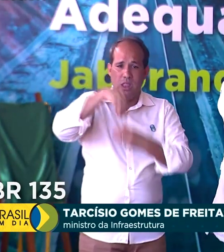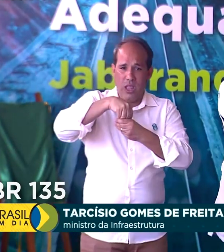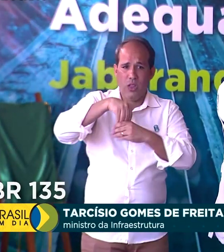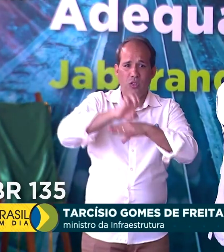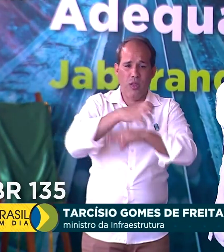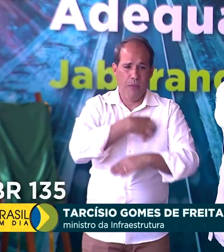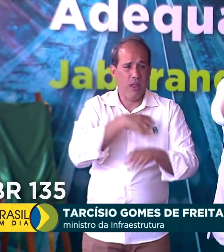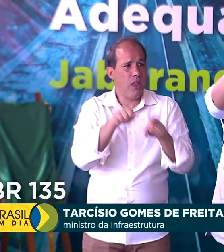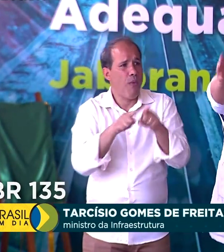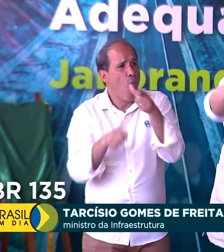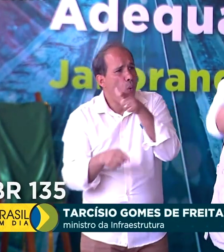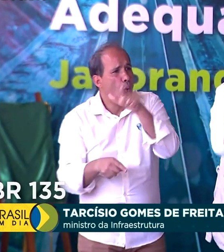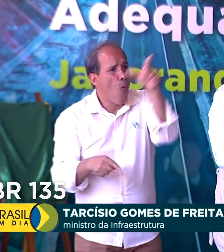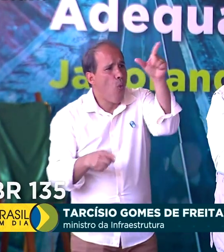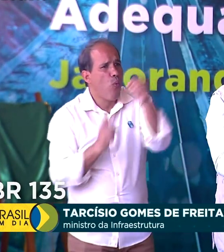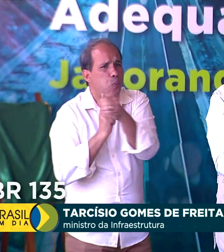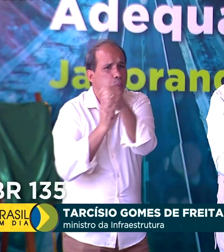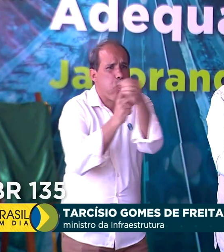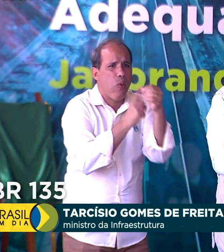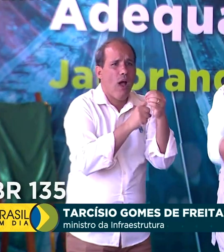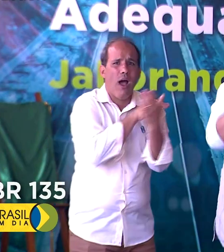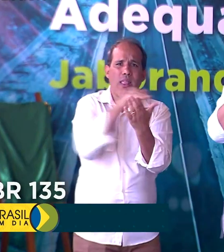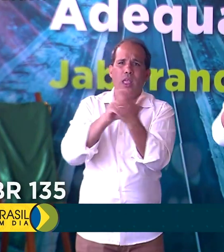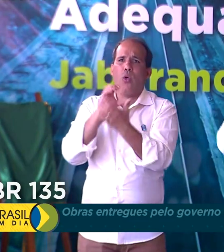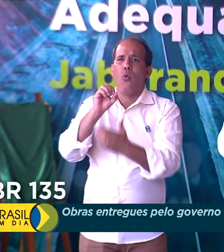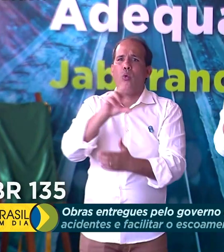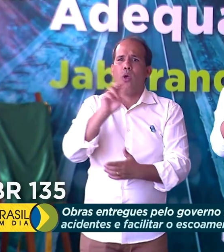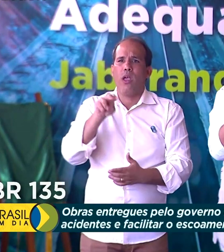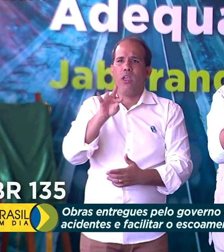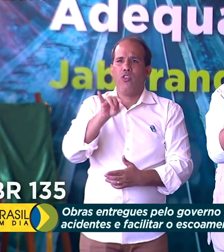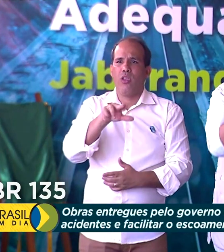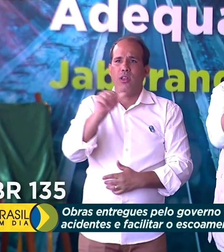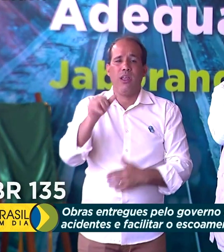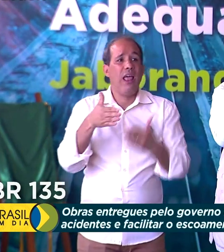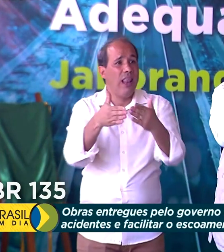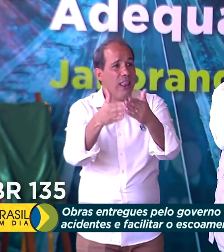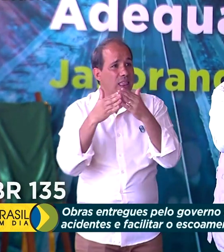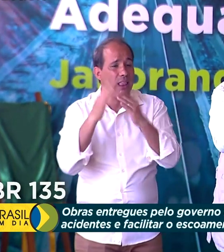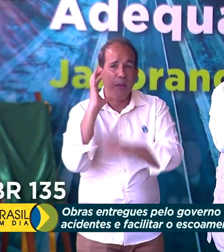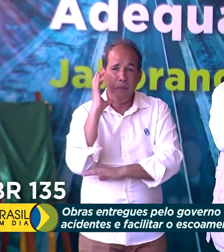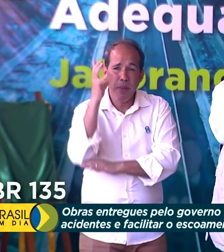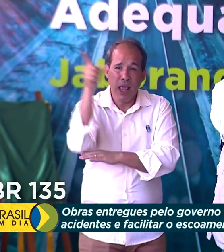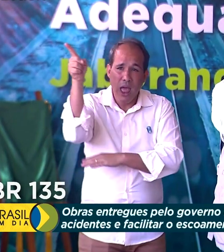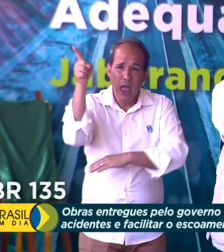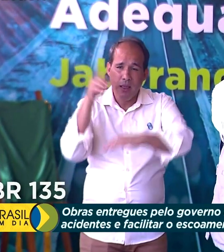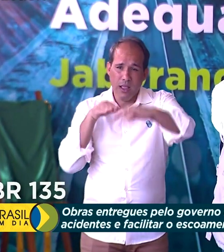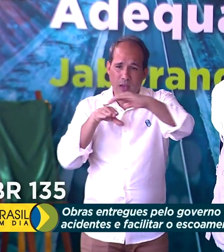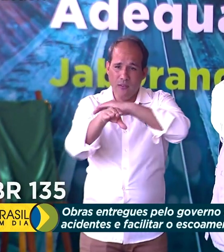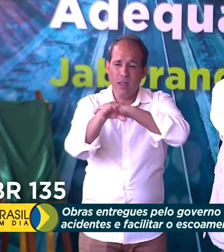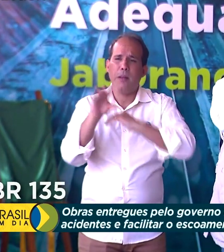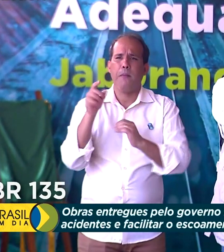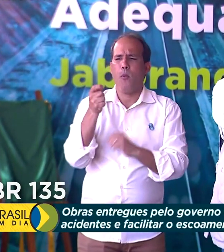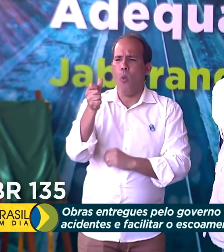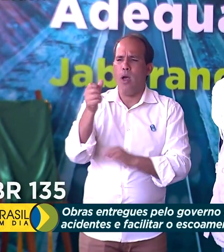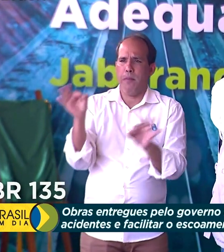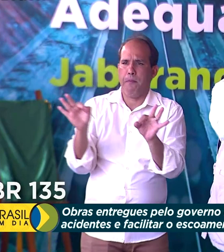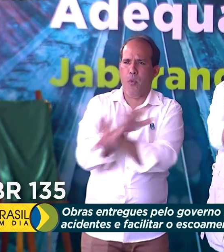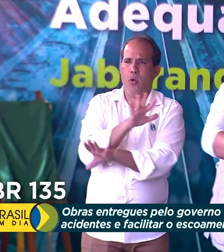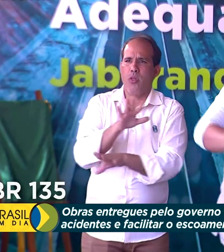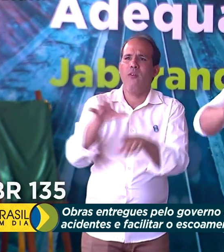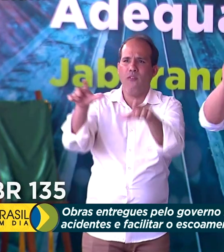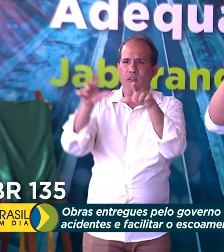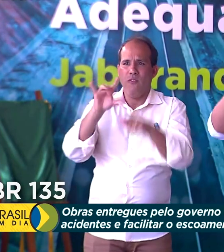que falta de São Desidério até a Correntina. A licença ambiental para o trecho da caverna está próxima, está quase